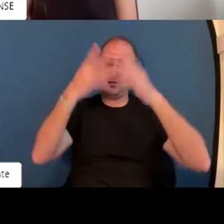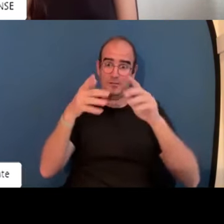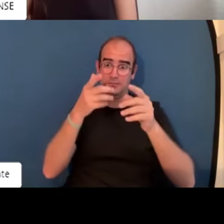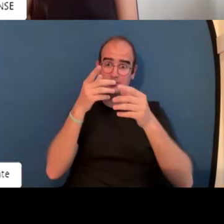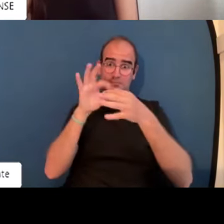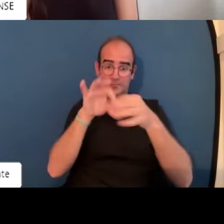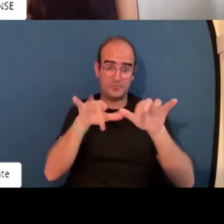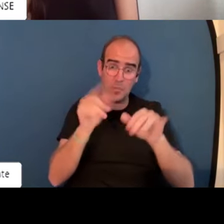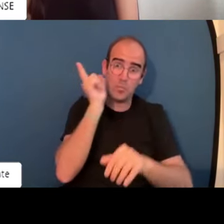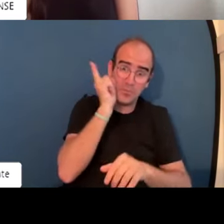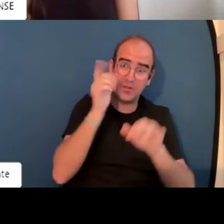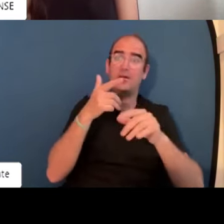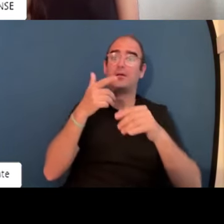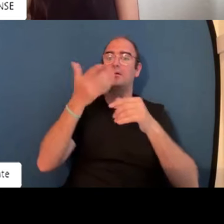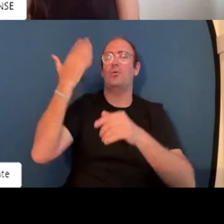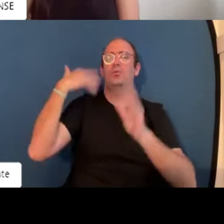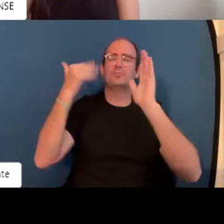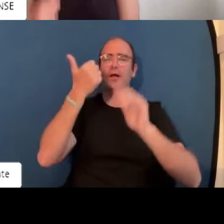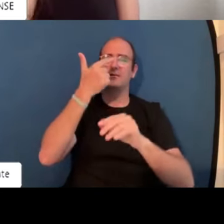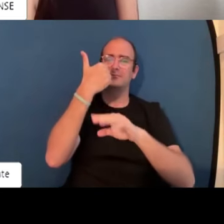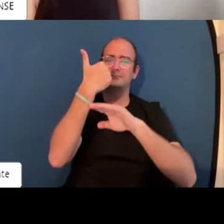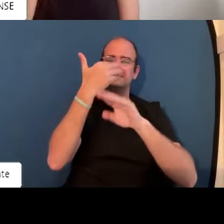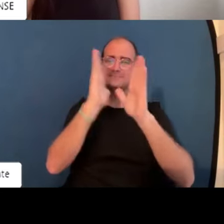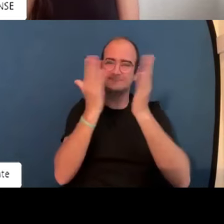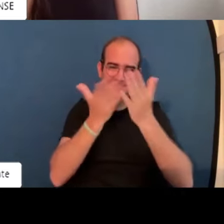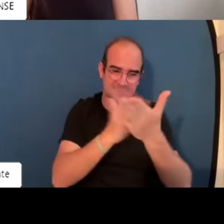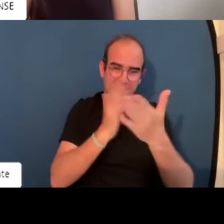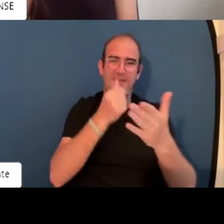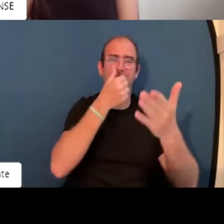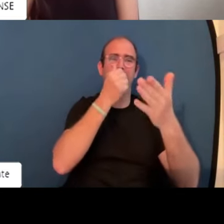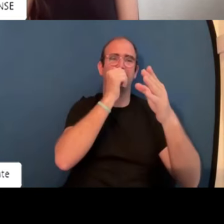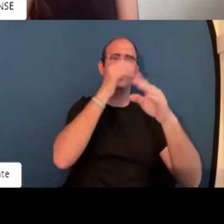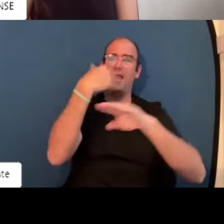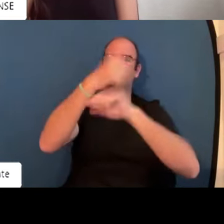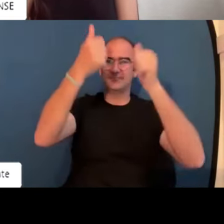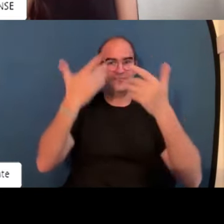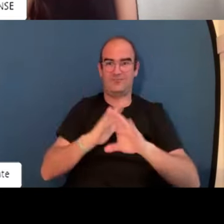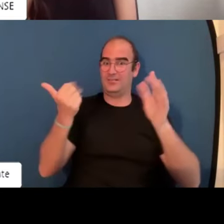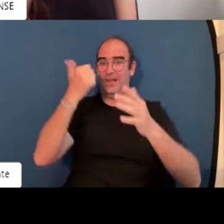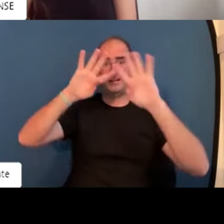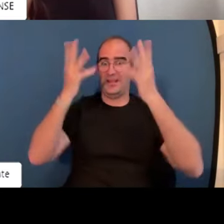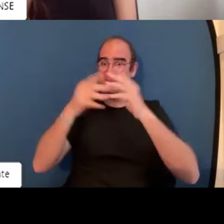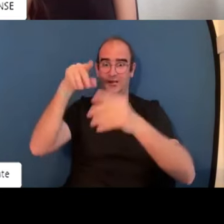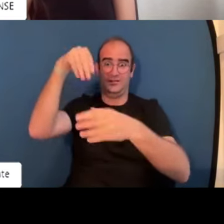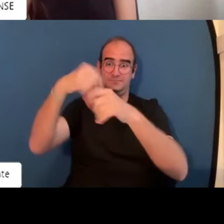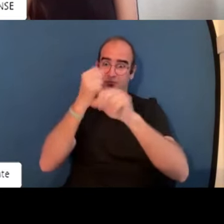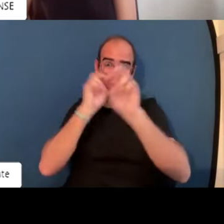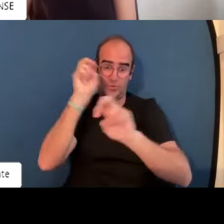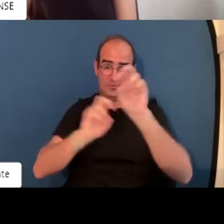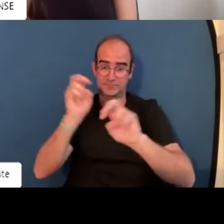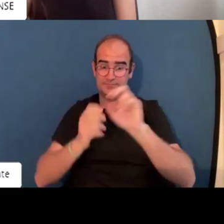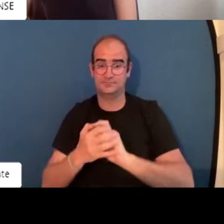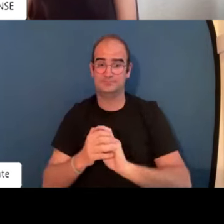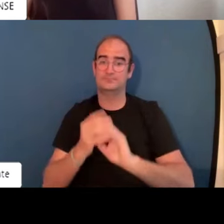para buscar empleo. Es fundamental el saber usar internet bien por móvil. Antes se utilizaba el periódico, los anuncios en